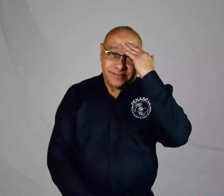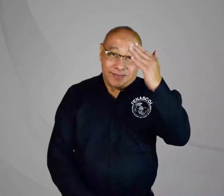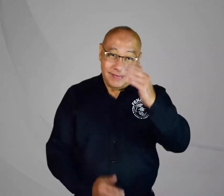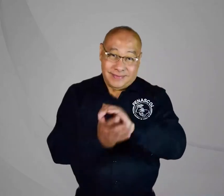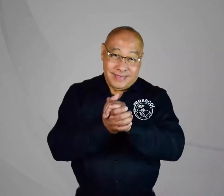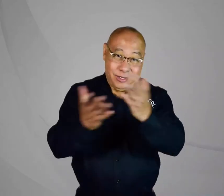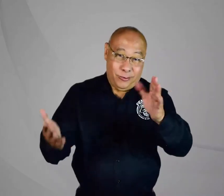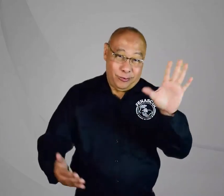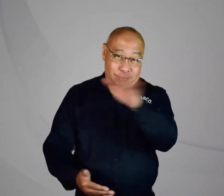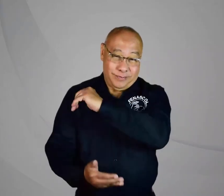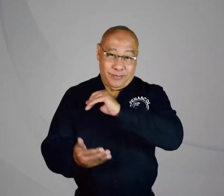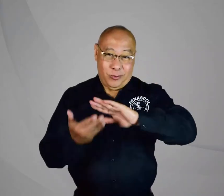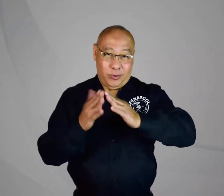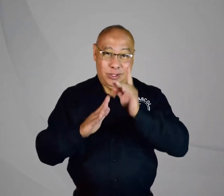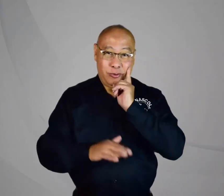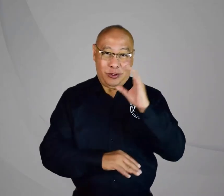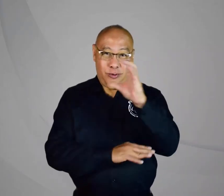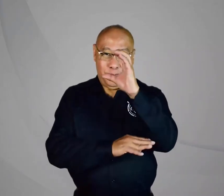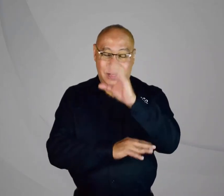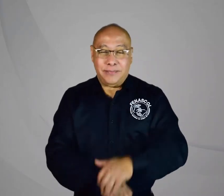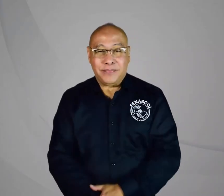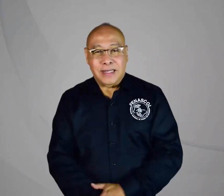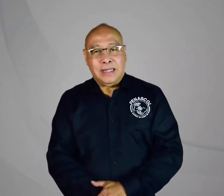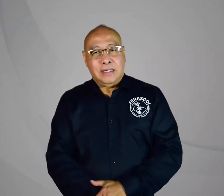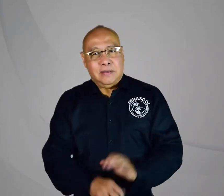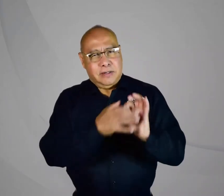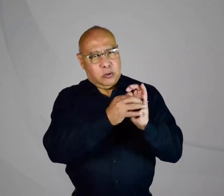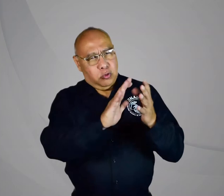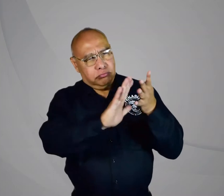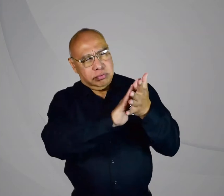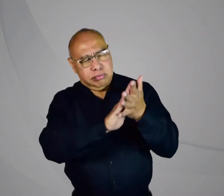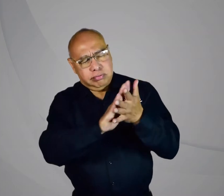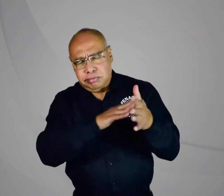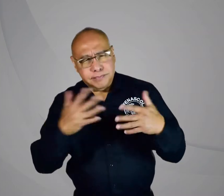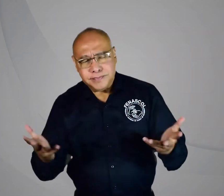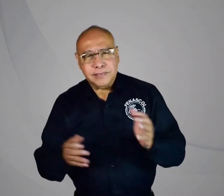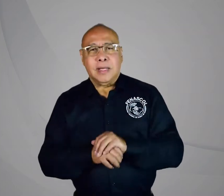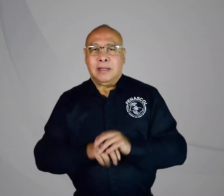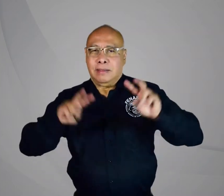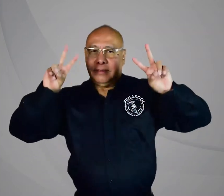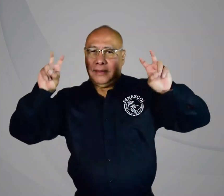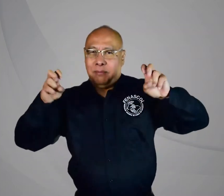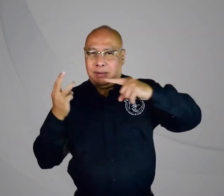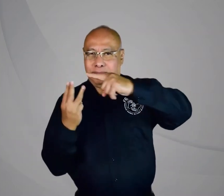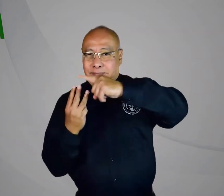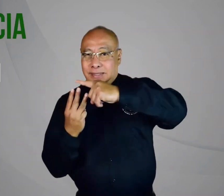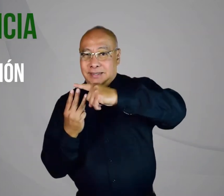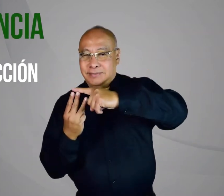Hola, saludos a toda la comunidad sorda de Colombia. El tema que trataremos en este video es sobre la licencia de